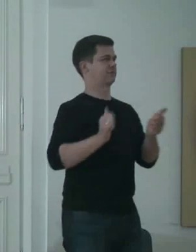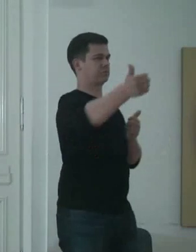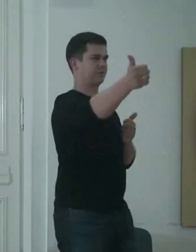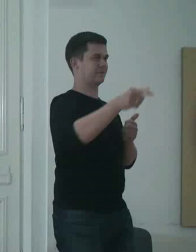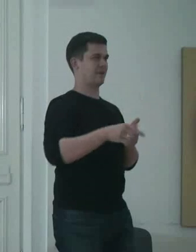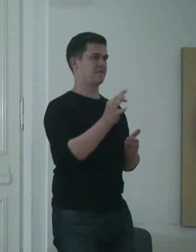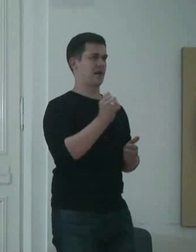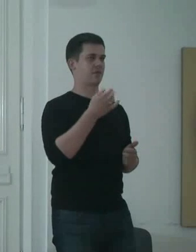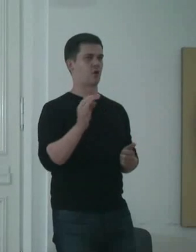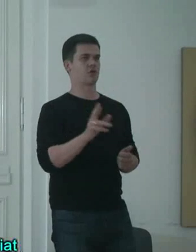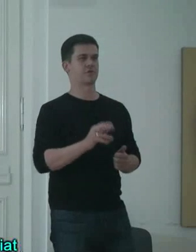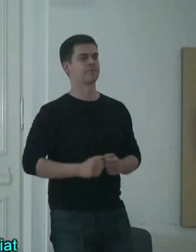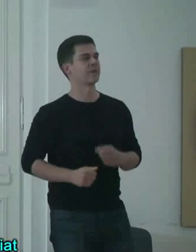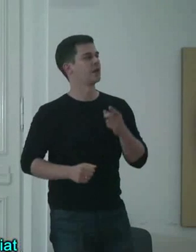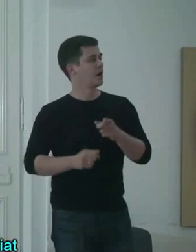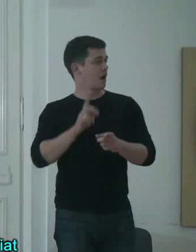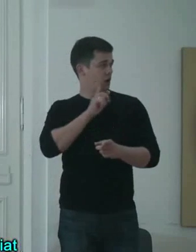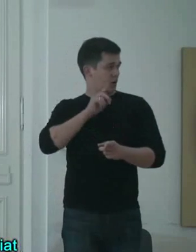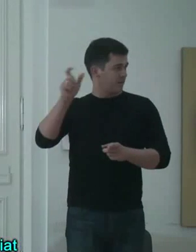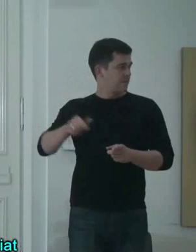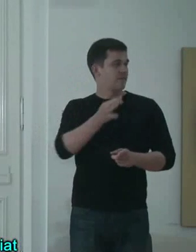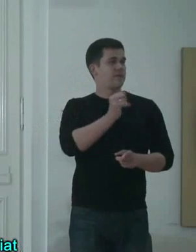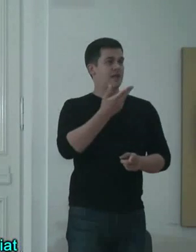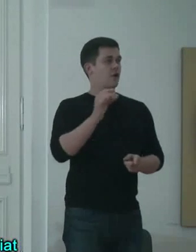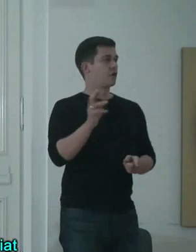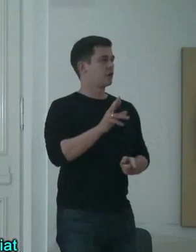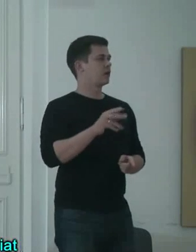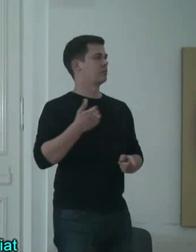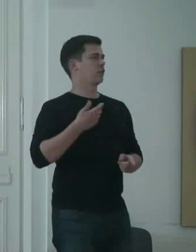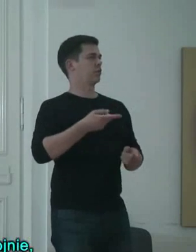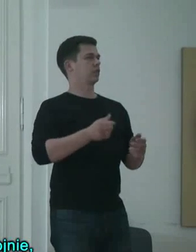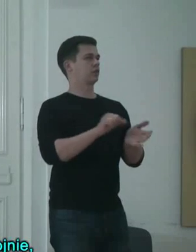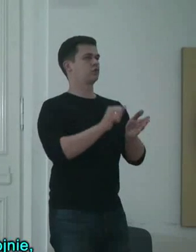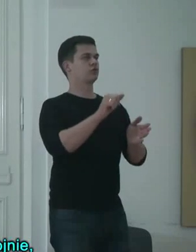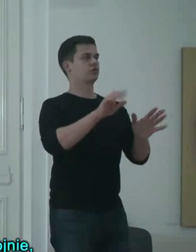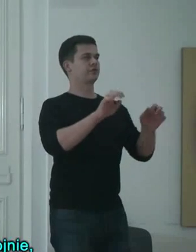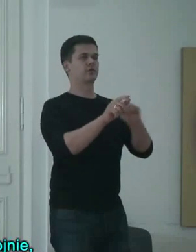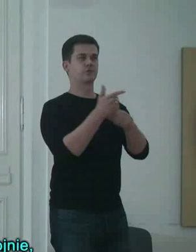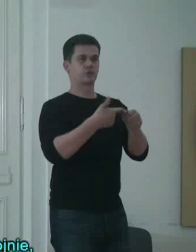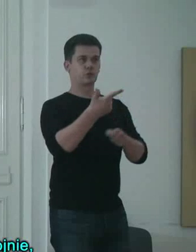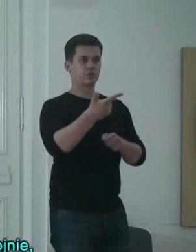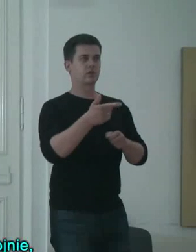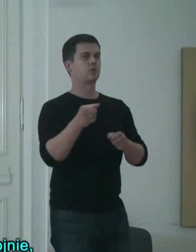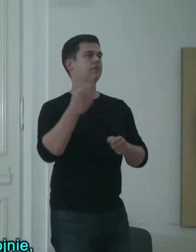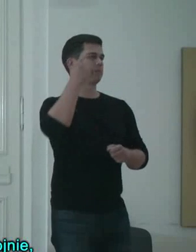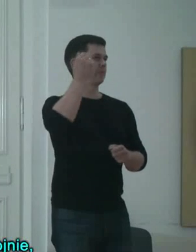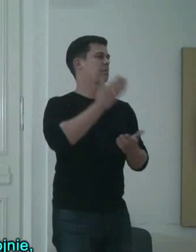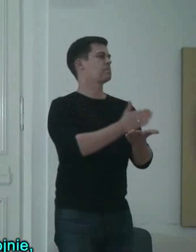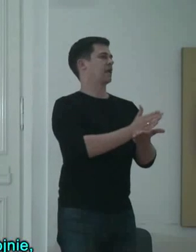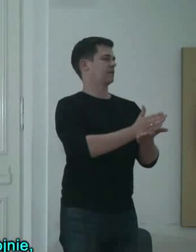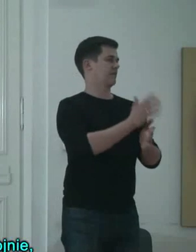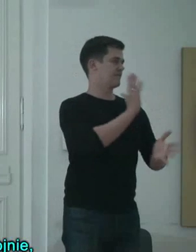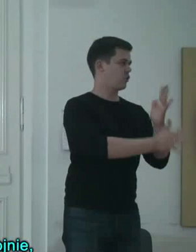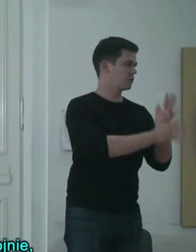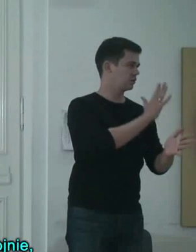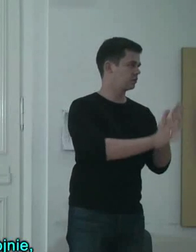można powiedzieć, oczywiście Fangor był w 1922 roku. Pamiętaj jeszcze między wojnie, przeżył